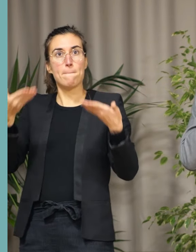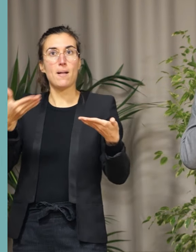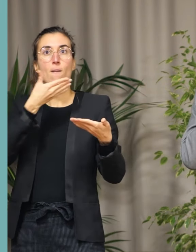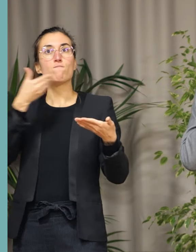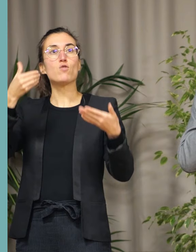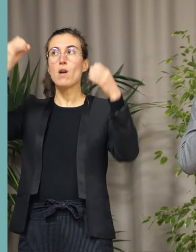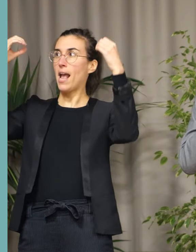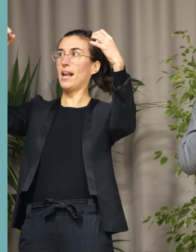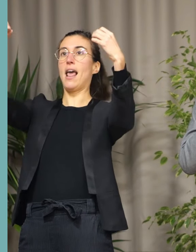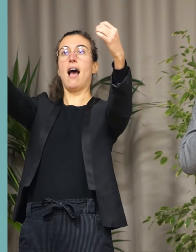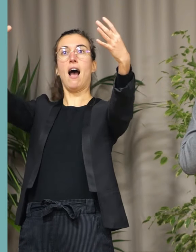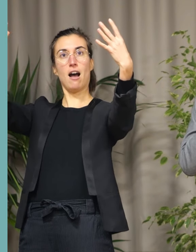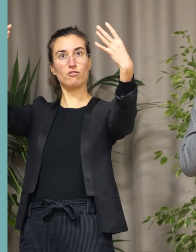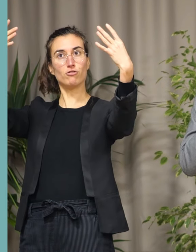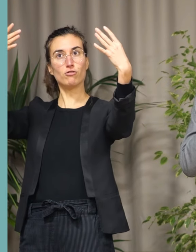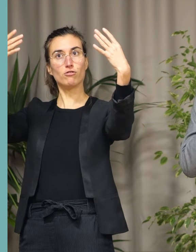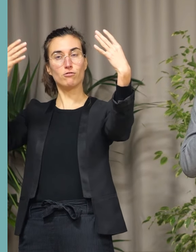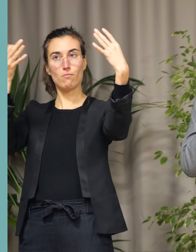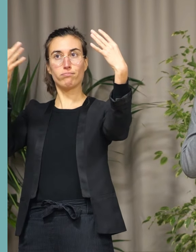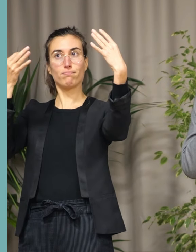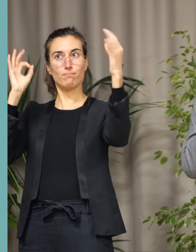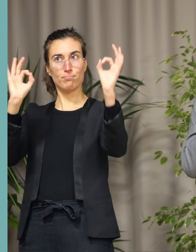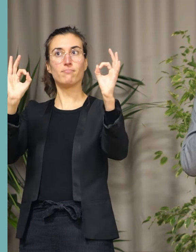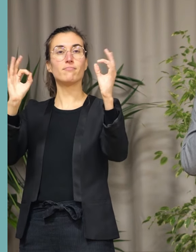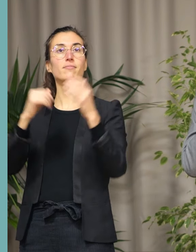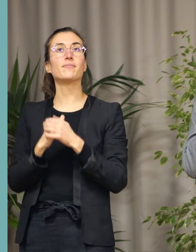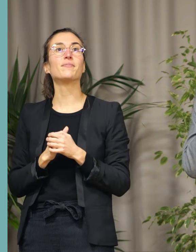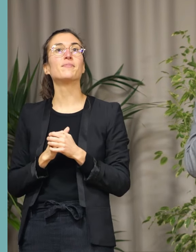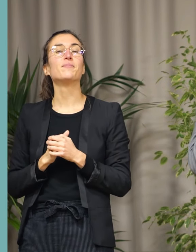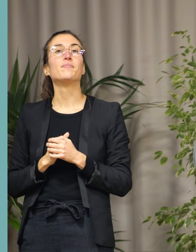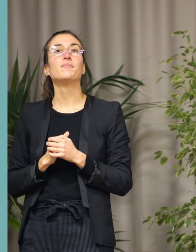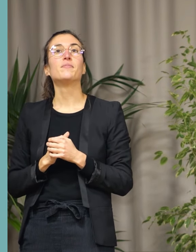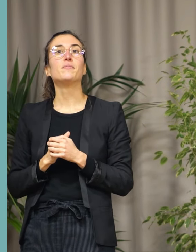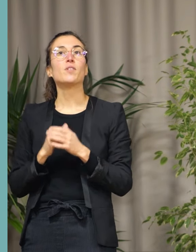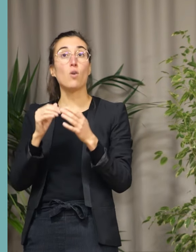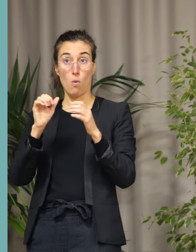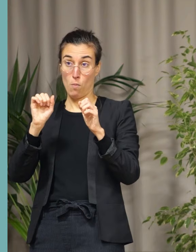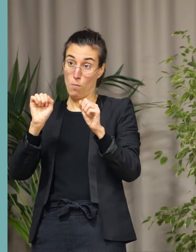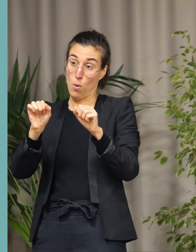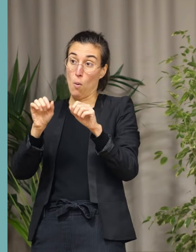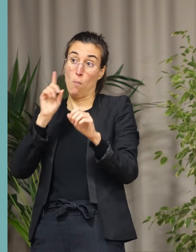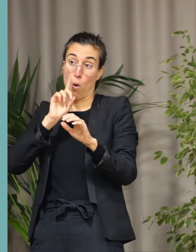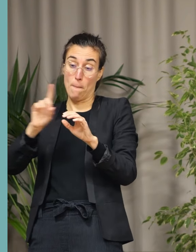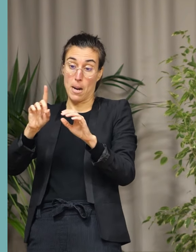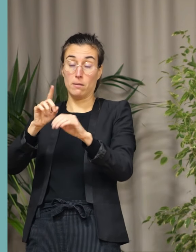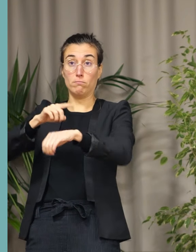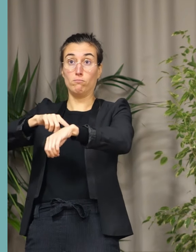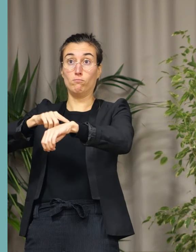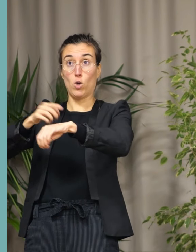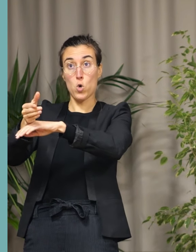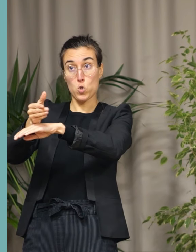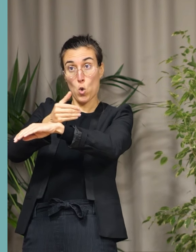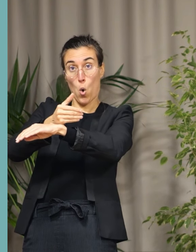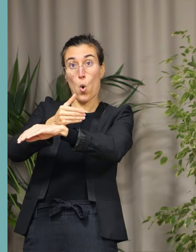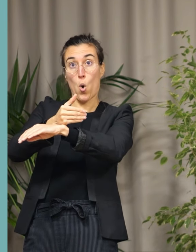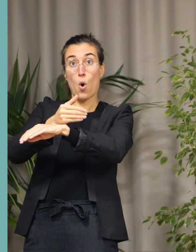d'éclairage public. Si même c'était un petit peu plus tôt maintenant, ça a été un